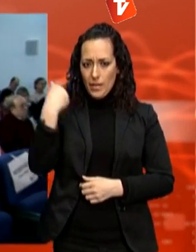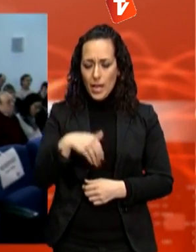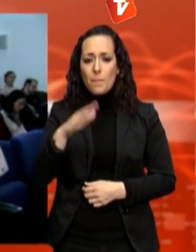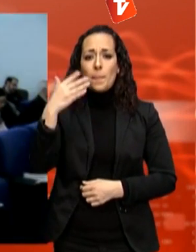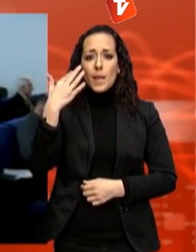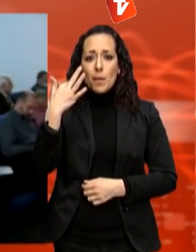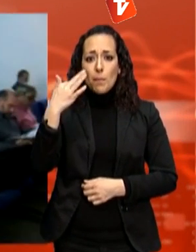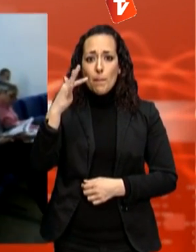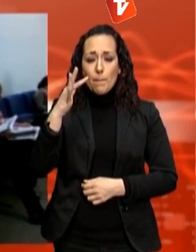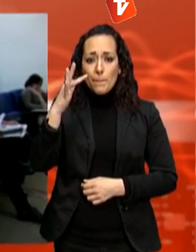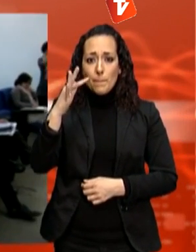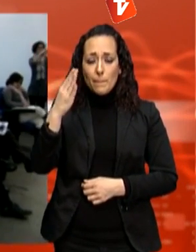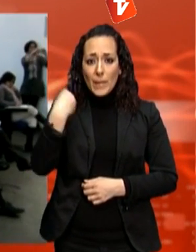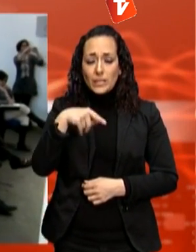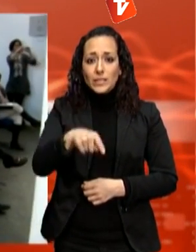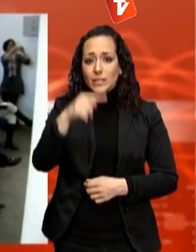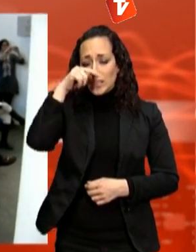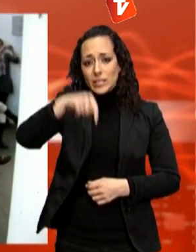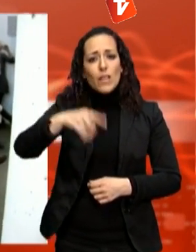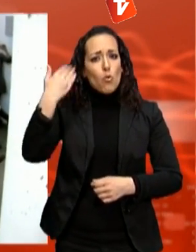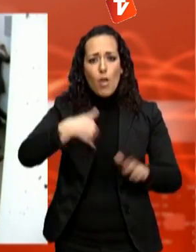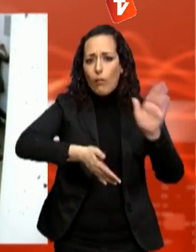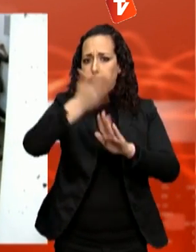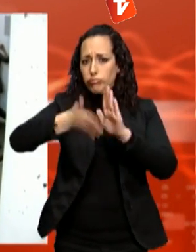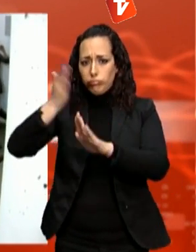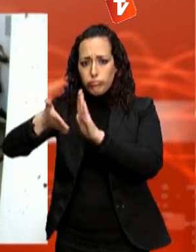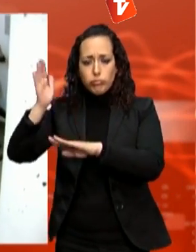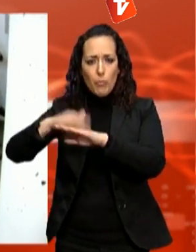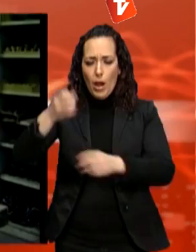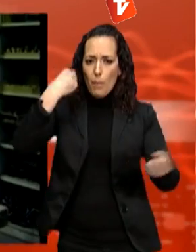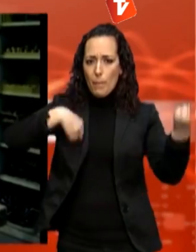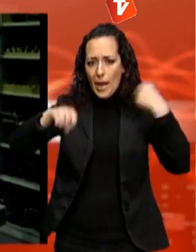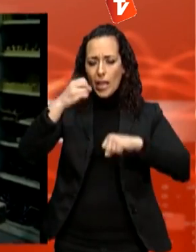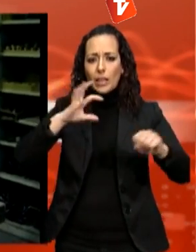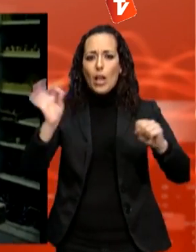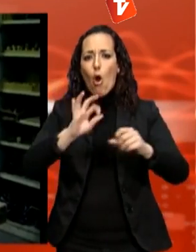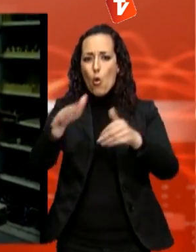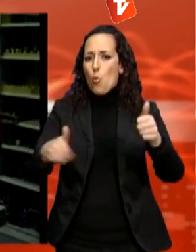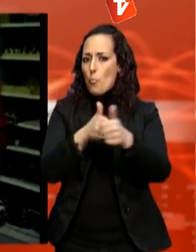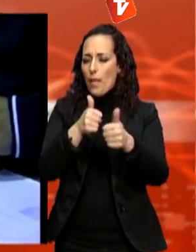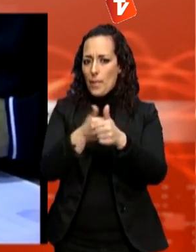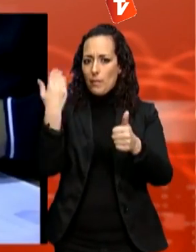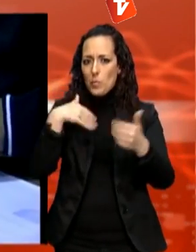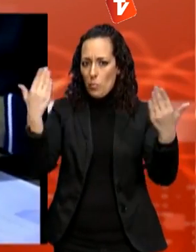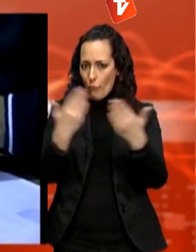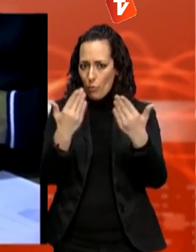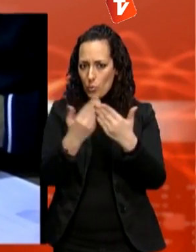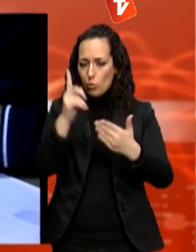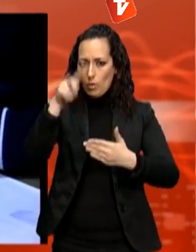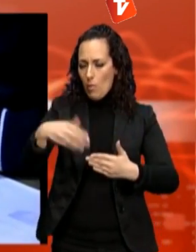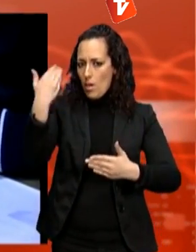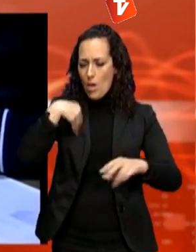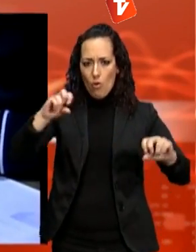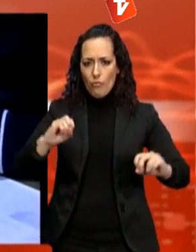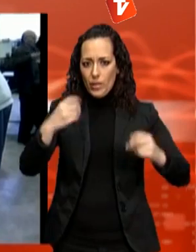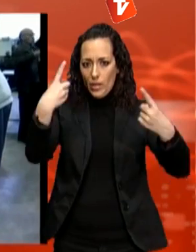per completar la seva formació. D'altra banda, l'informe anual del Consell diu que en els últims 10 anys a Terrassa i coincidint amb el desè aniversari de